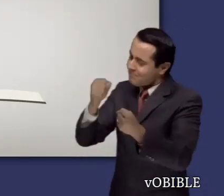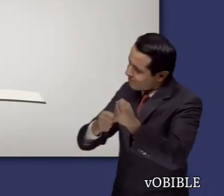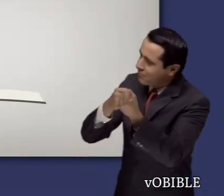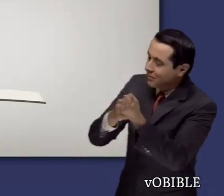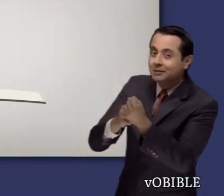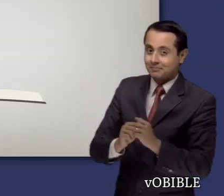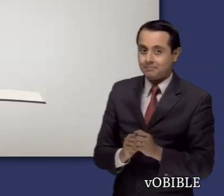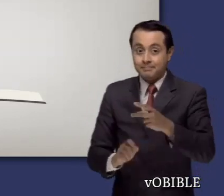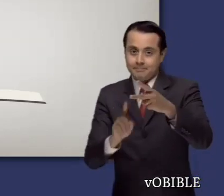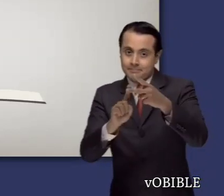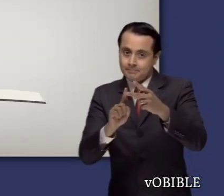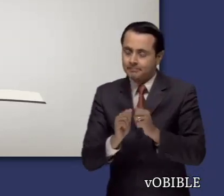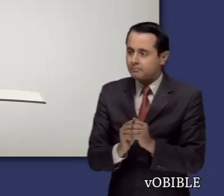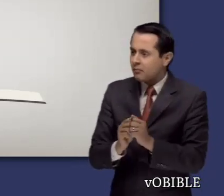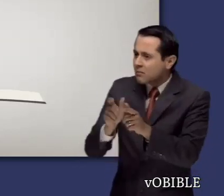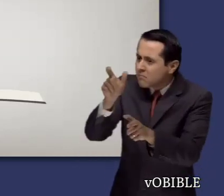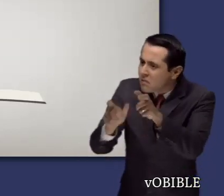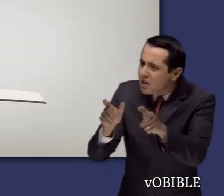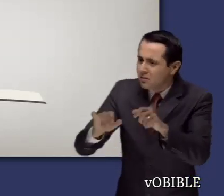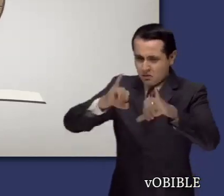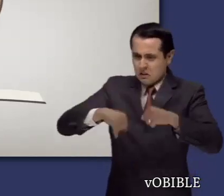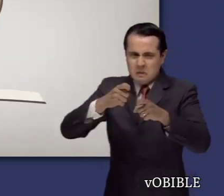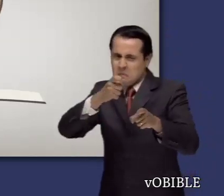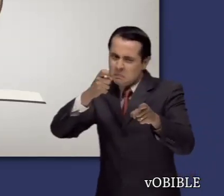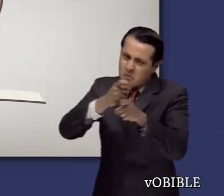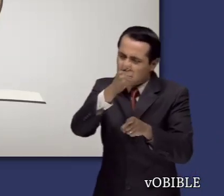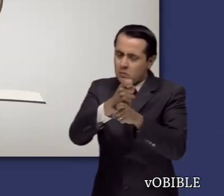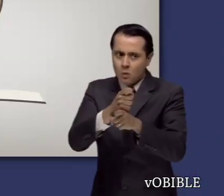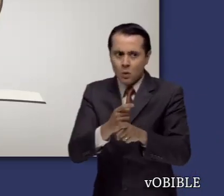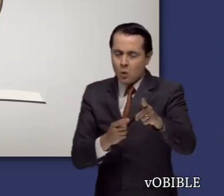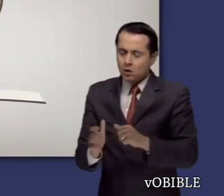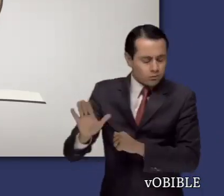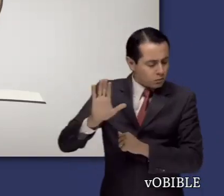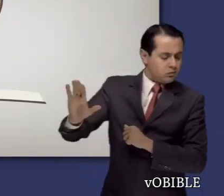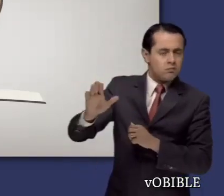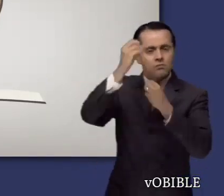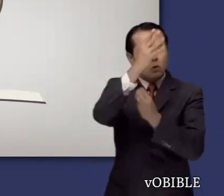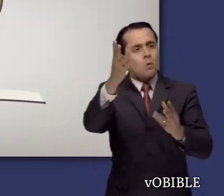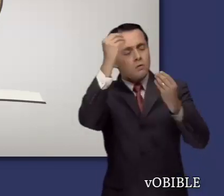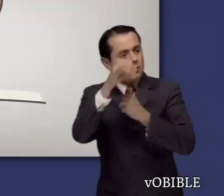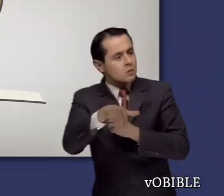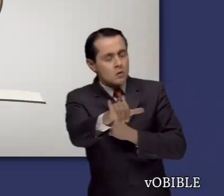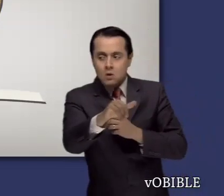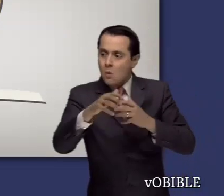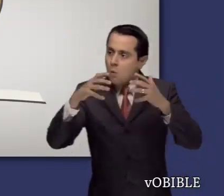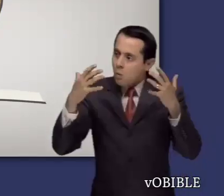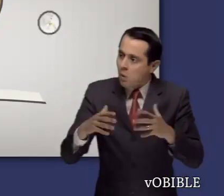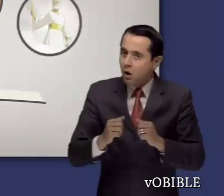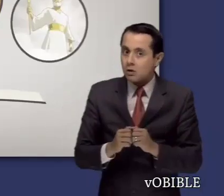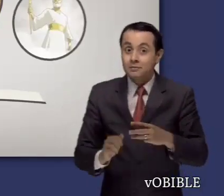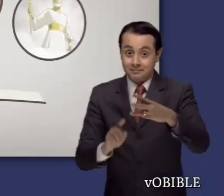malvados, pero dio esperanza a quienes fueron fieles. En que Jeremías cumplió fielmente con su asignación a pesar de las